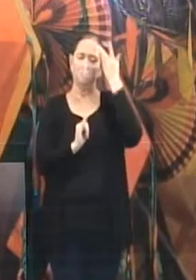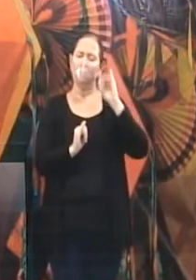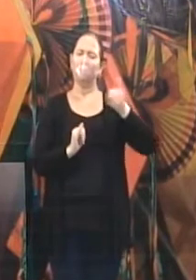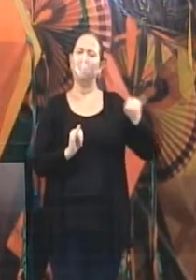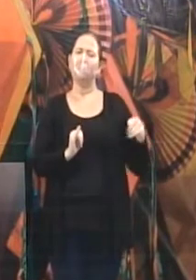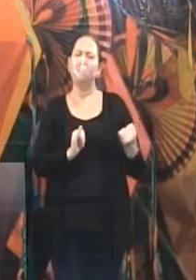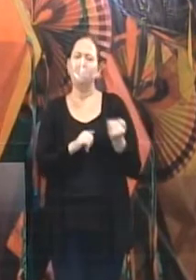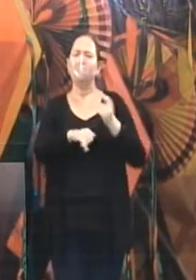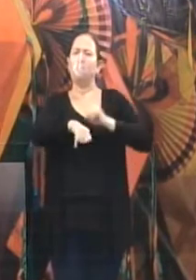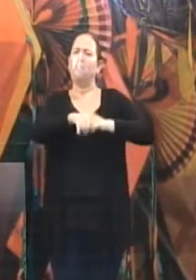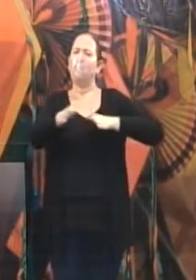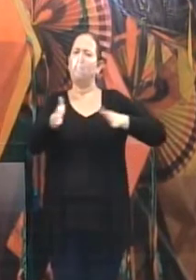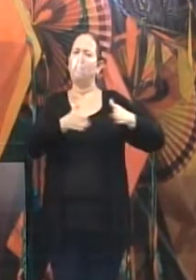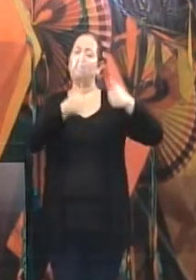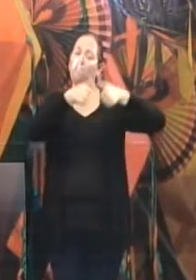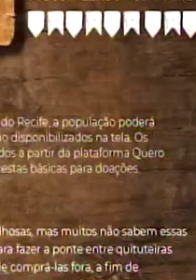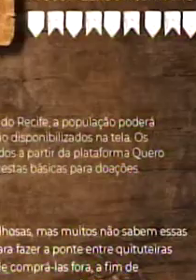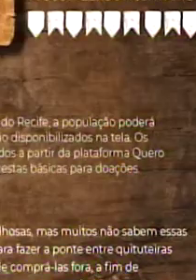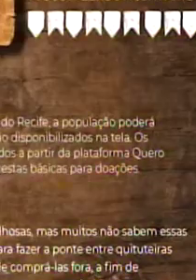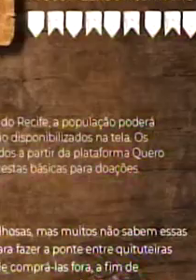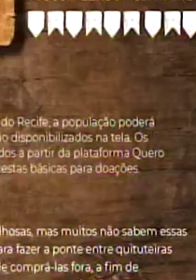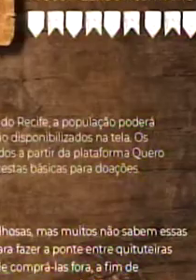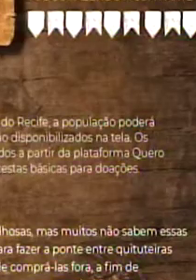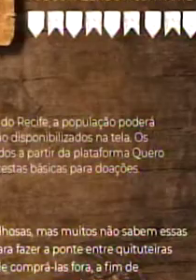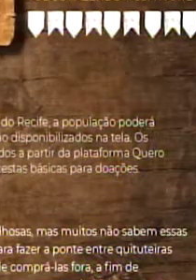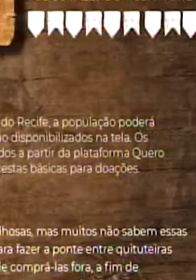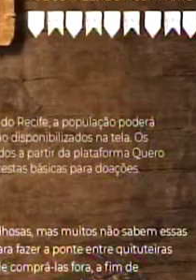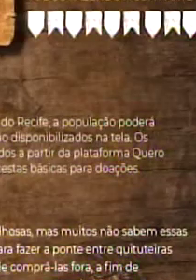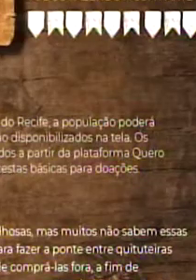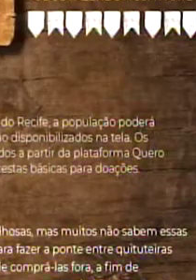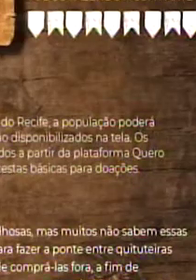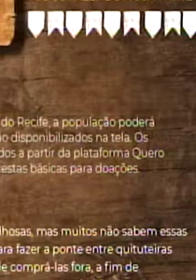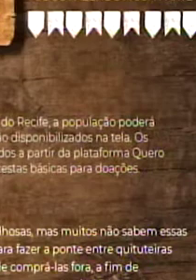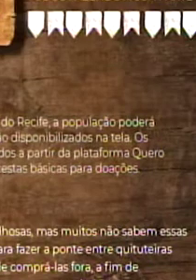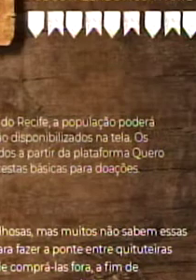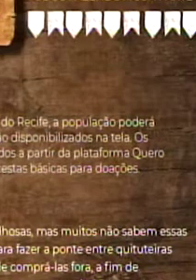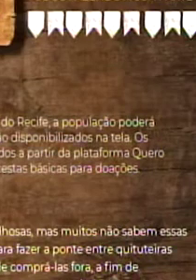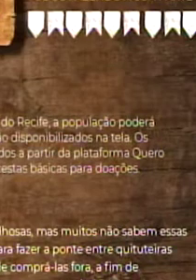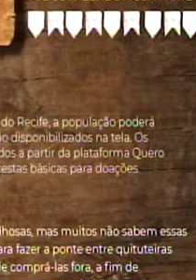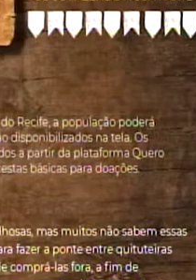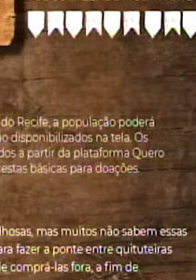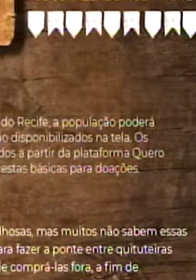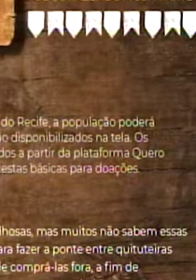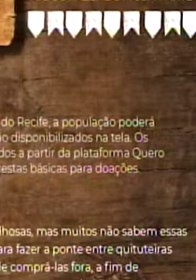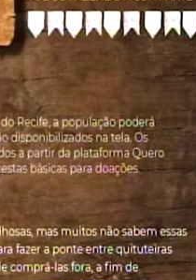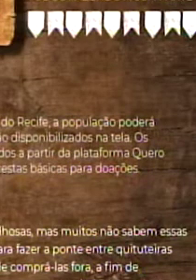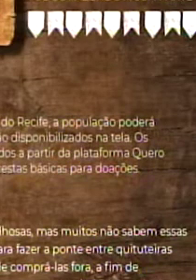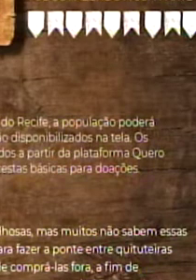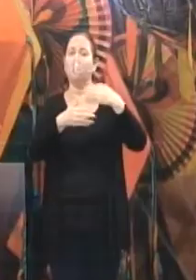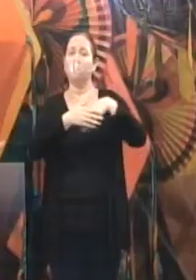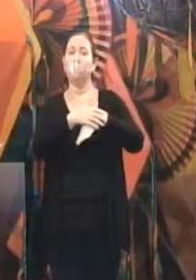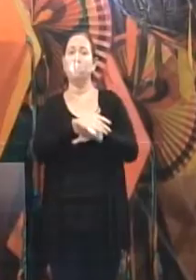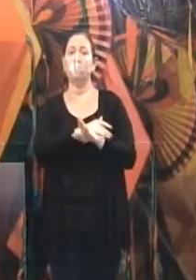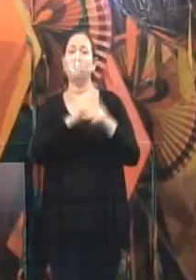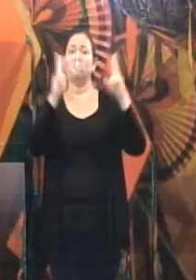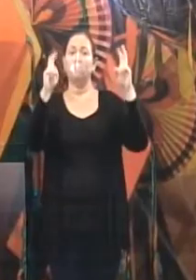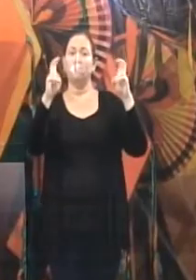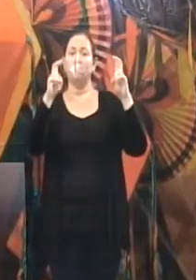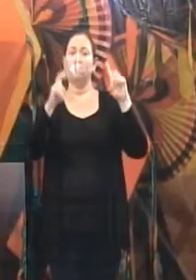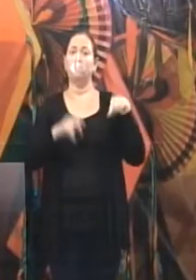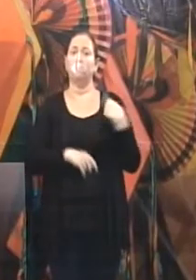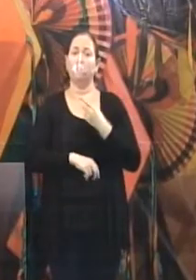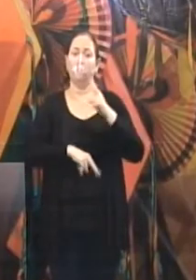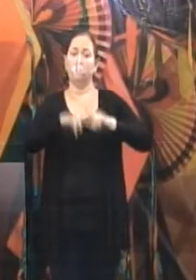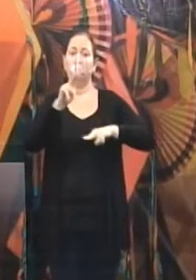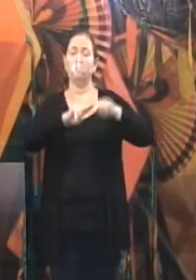vão proporcionar muita tradição e receitas para os festejos juninos serem ainda mais especiais. No nosso São João,